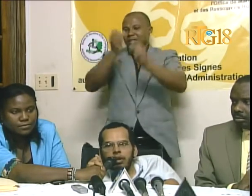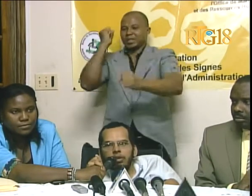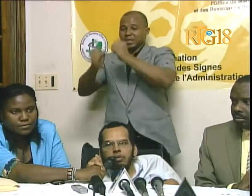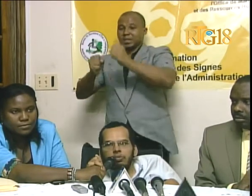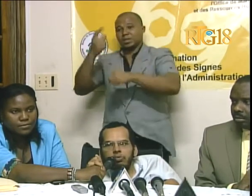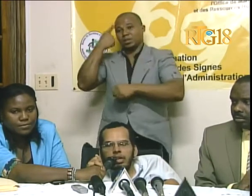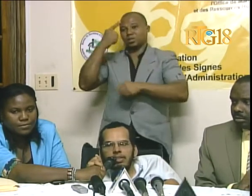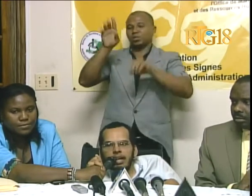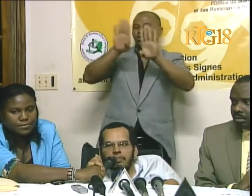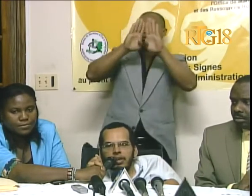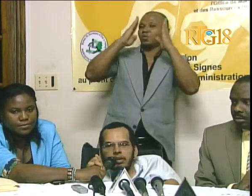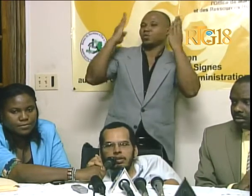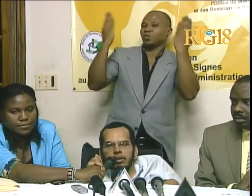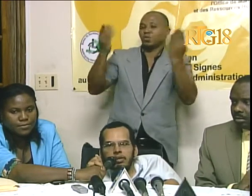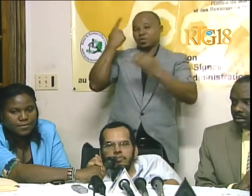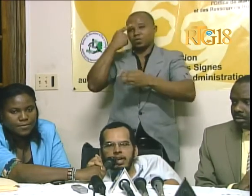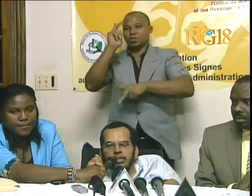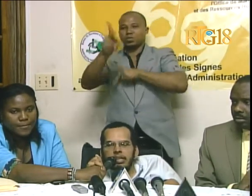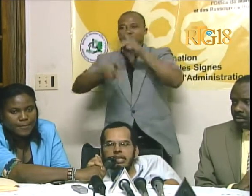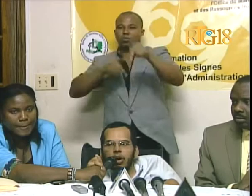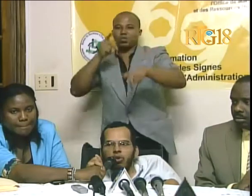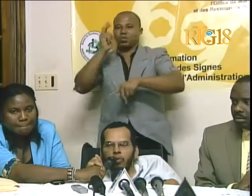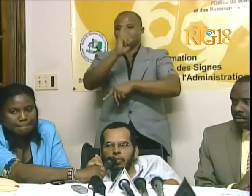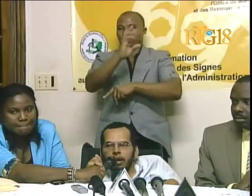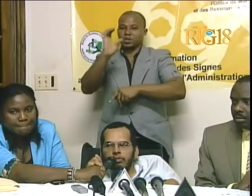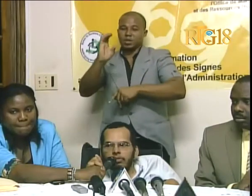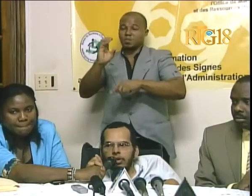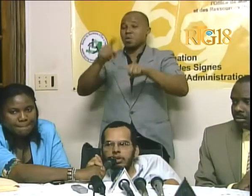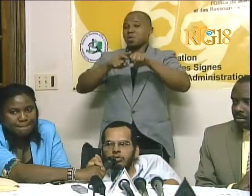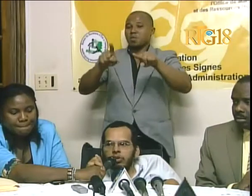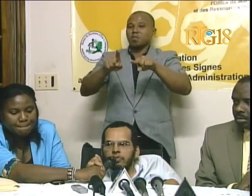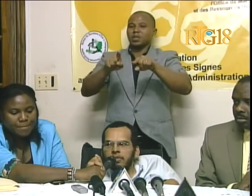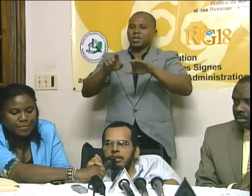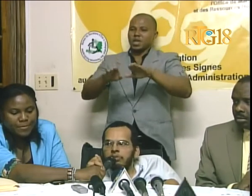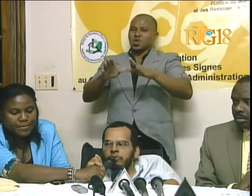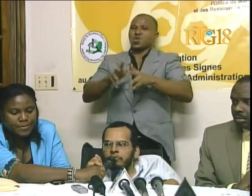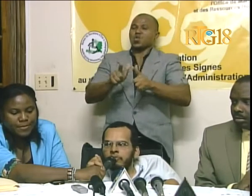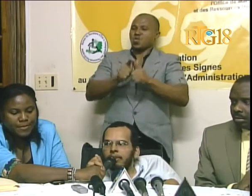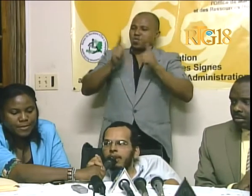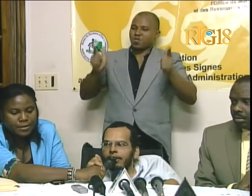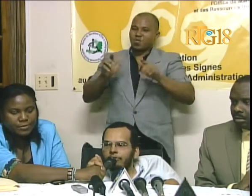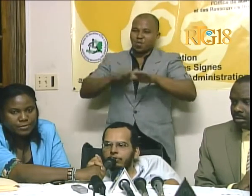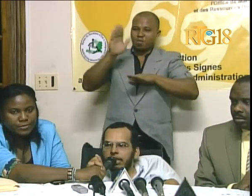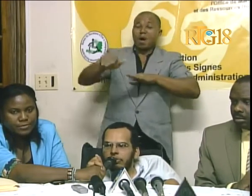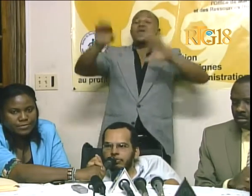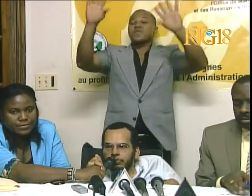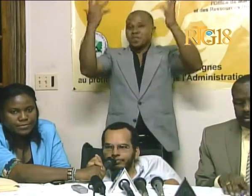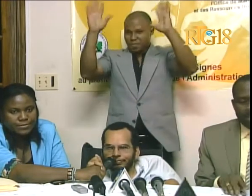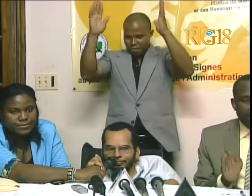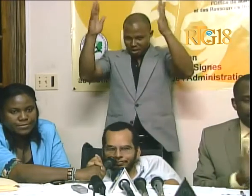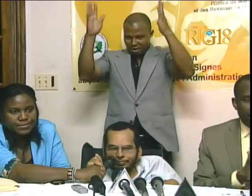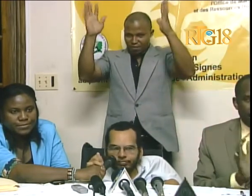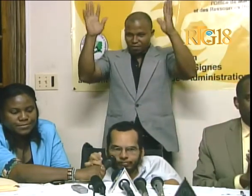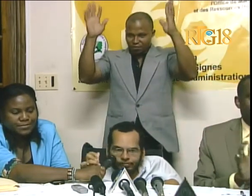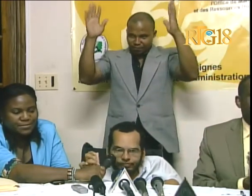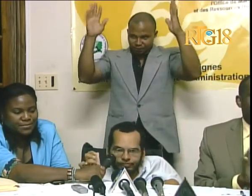ouve pou moun handikapé, men se deja an gropa. Dok, mwen mande nou bak bravo pou tete moun.